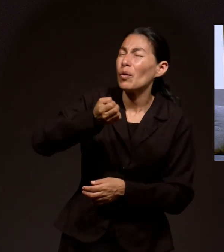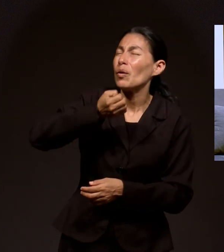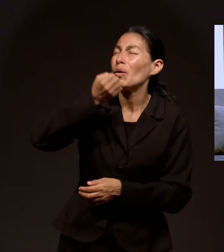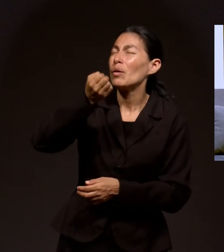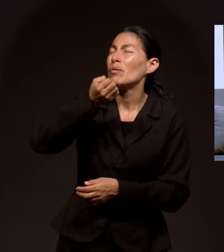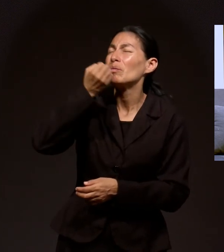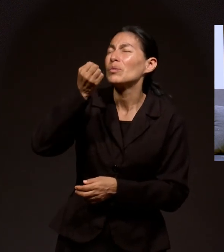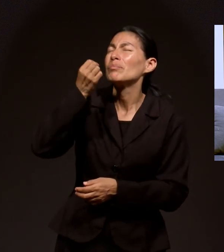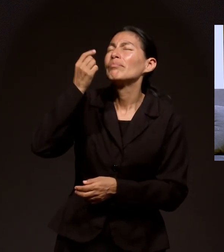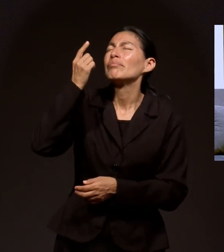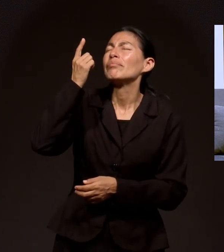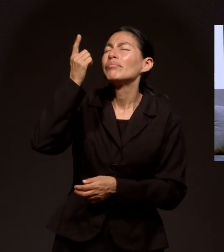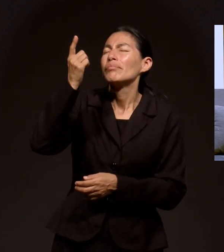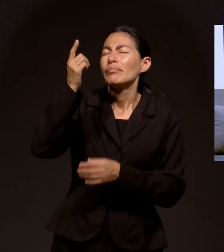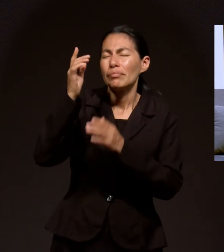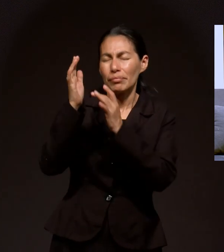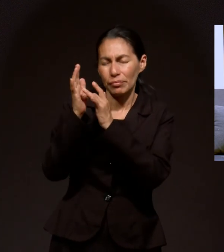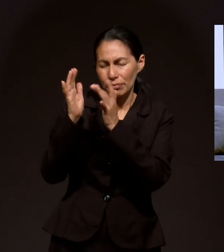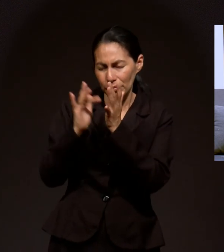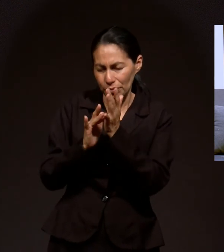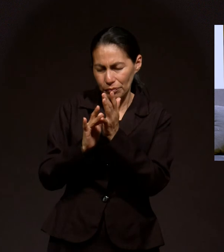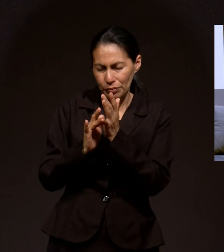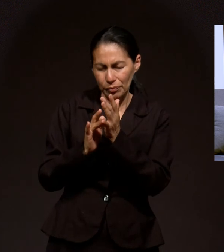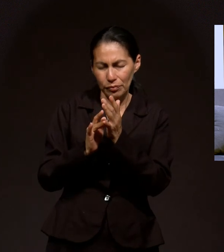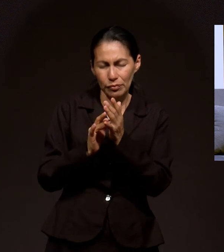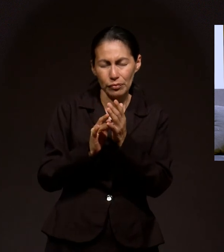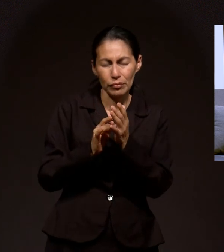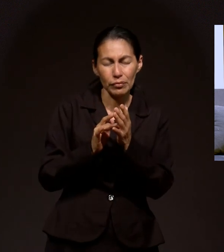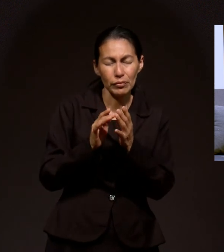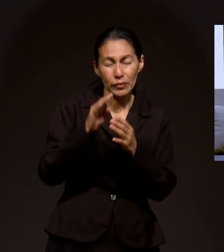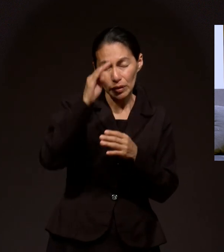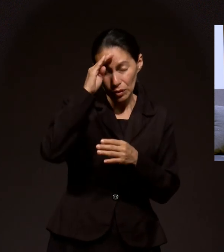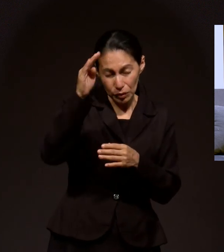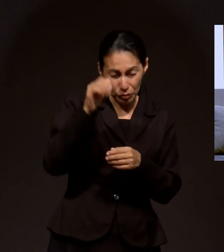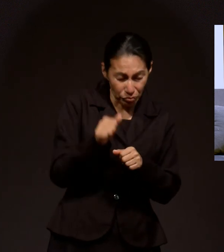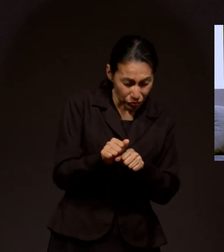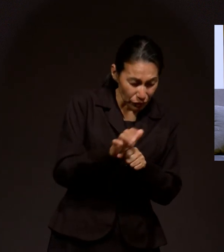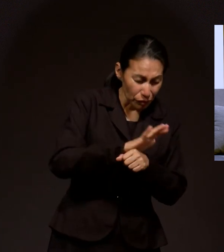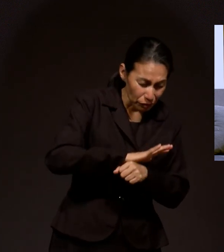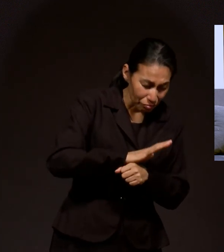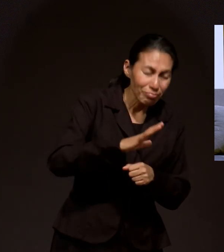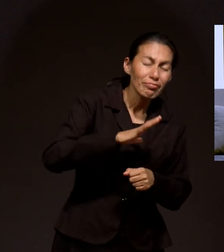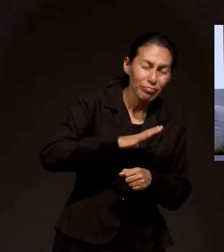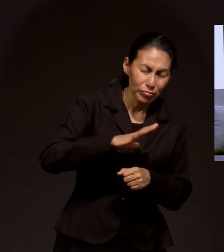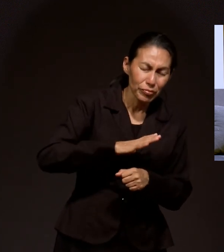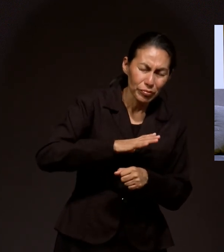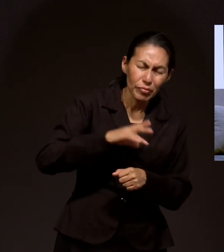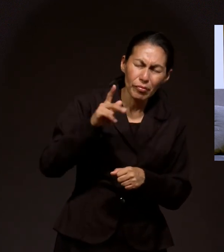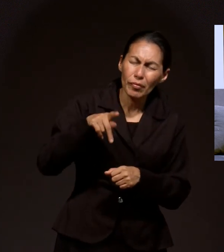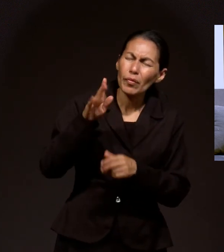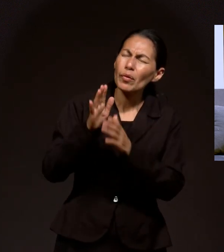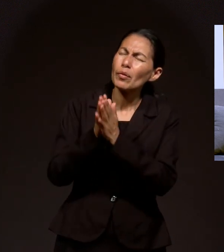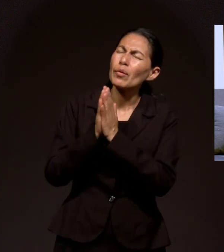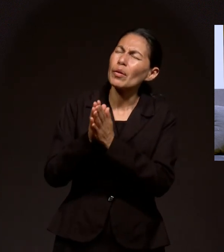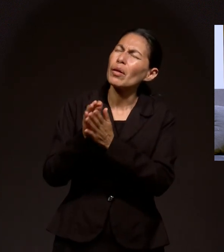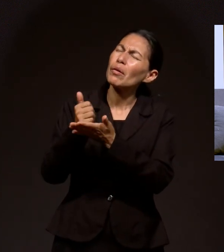Jesús Amén También Dios El COVID Ha llegado Pero permítenos Tener paz Y tranquilidad En ti